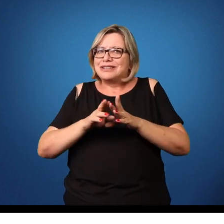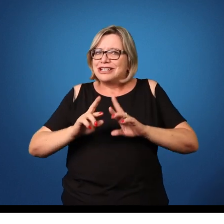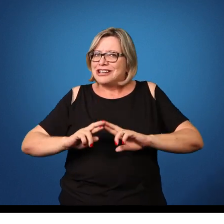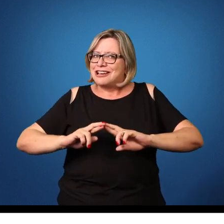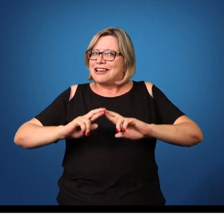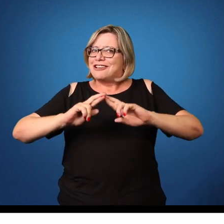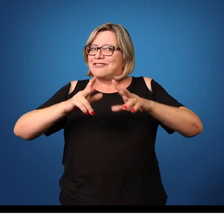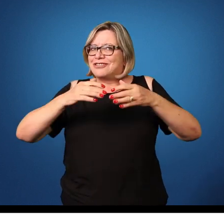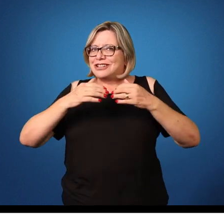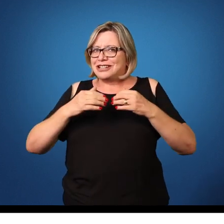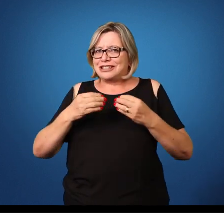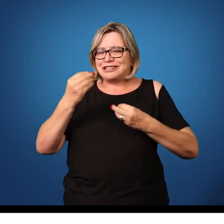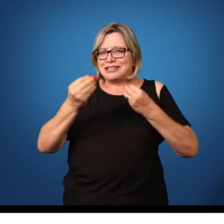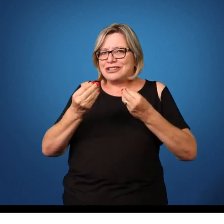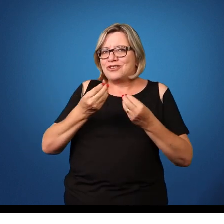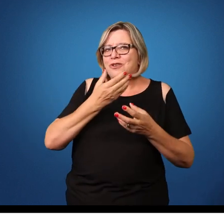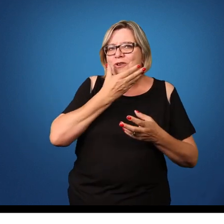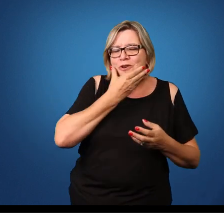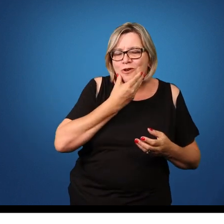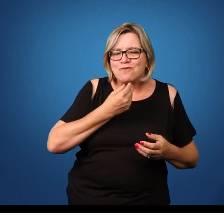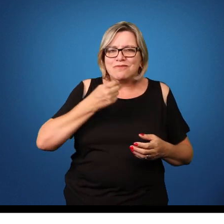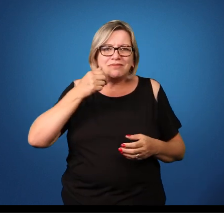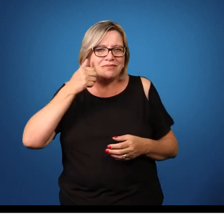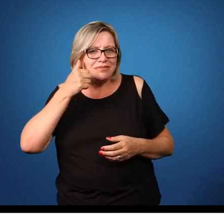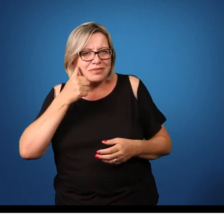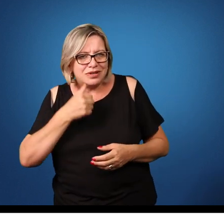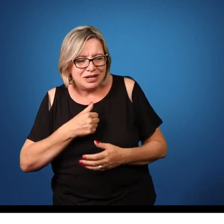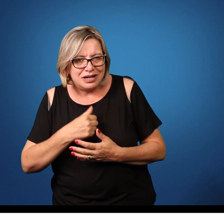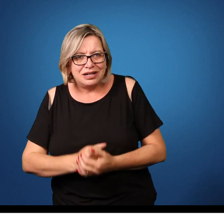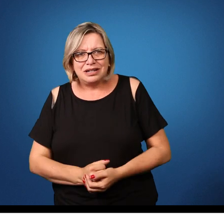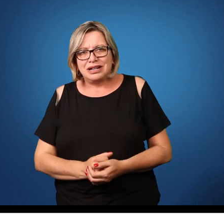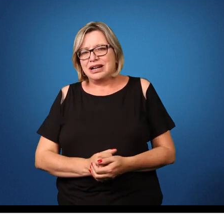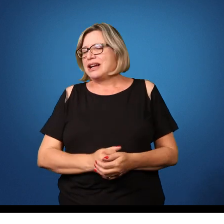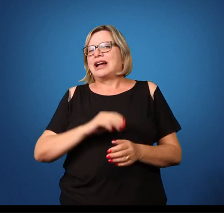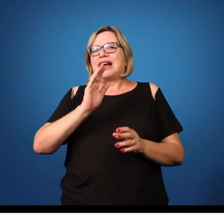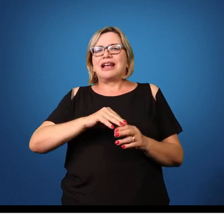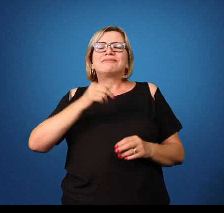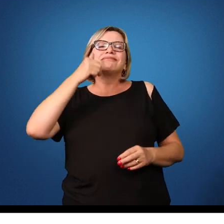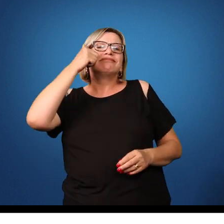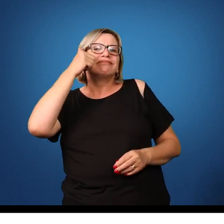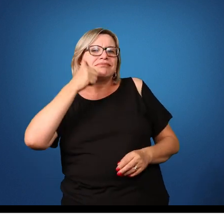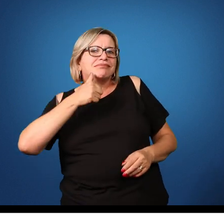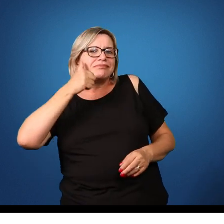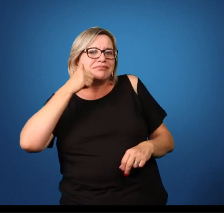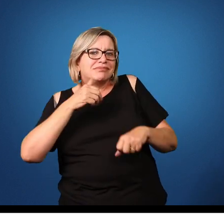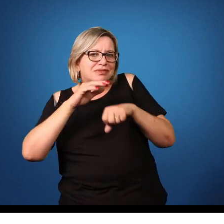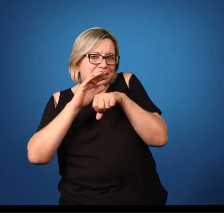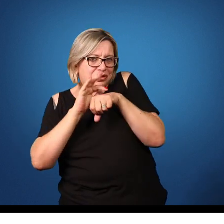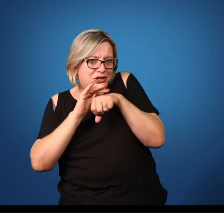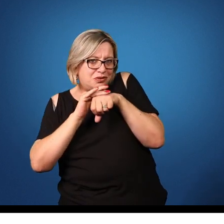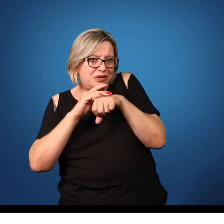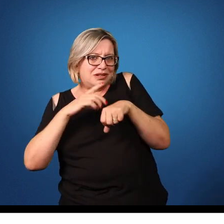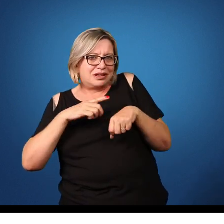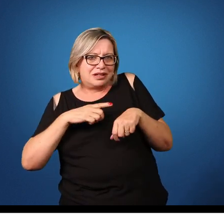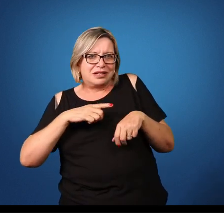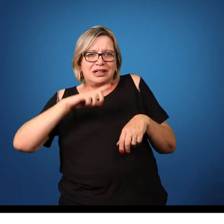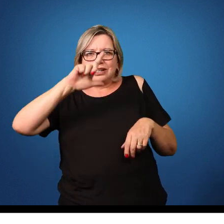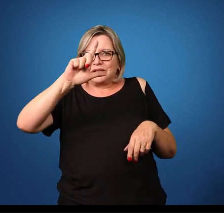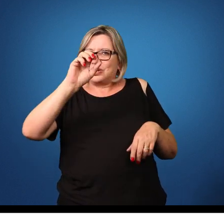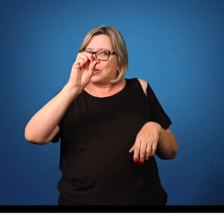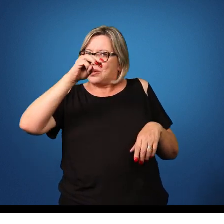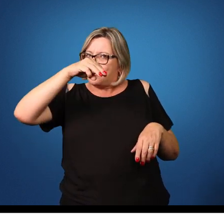morfológicas entre machos e fêmeas. No caso, a Ascaris lumbricoides, que causa a doença denominada lombriga ou